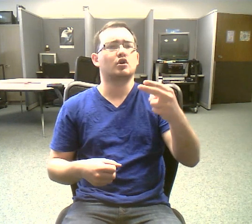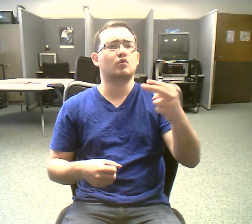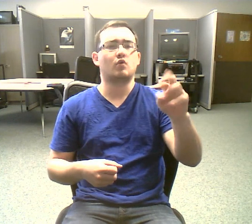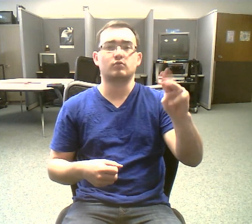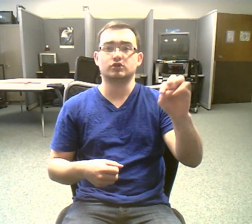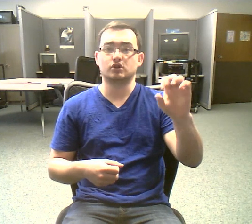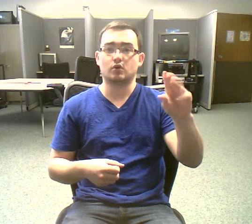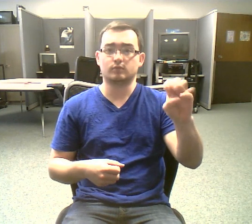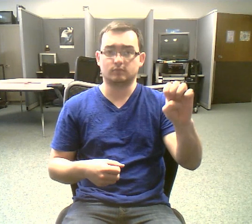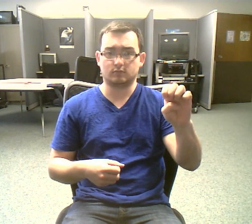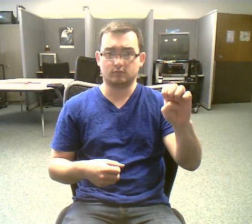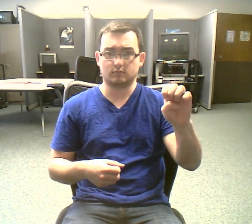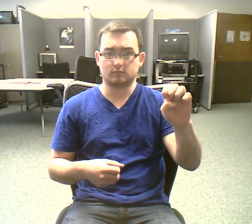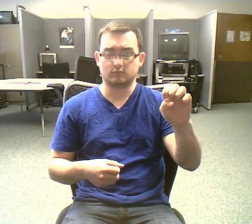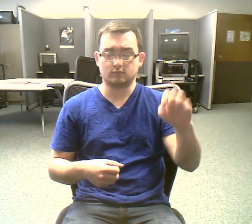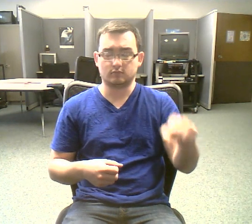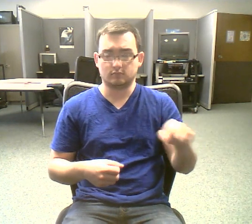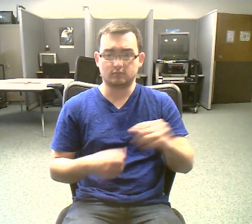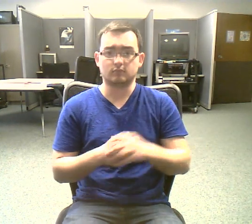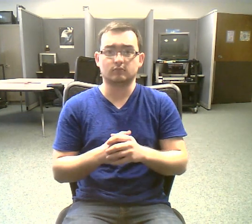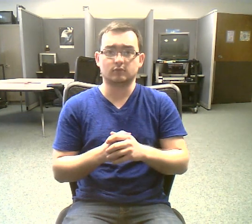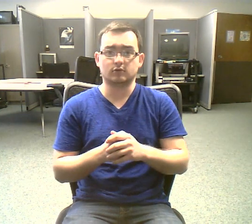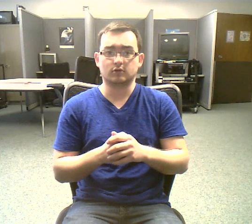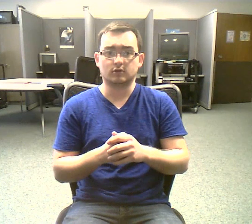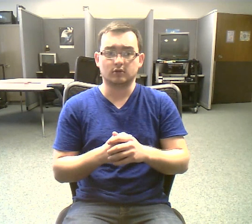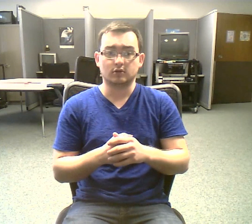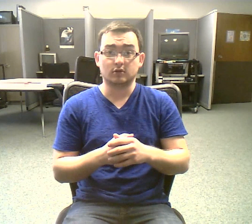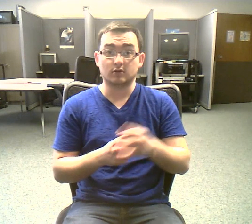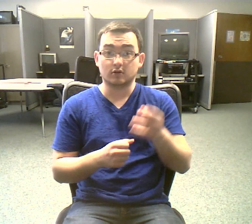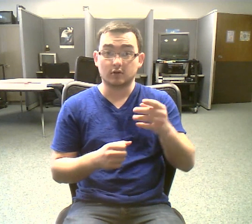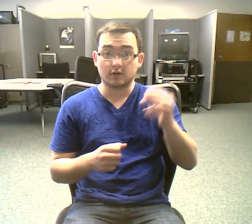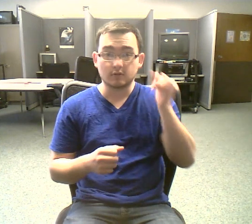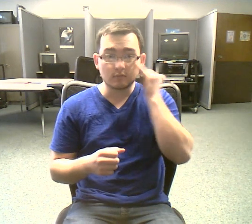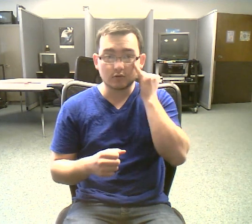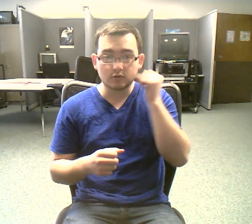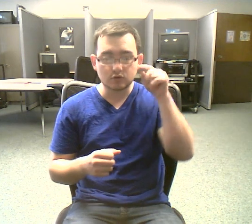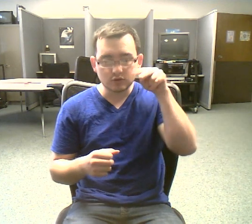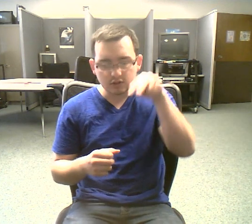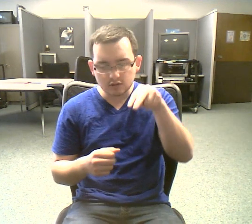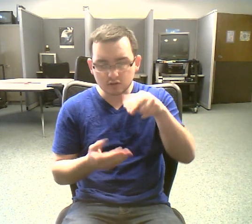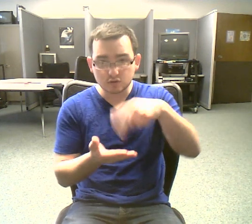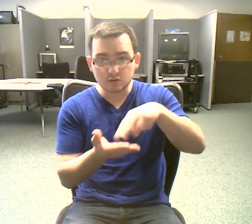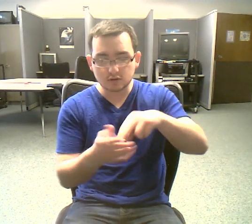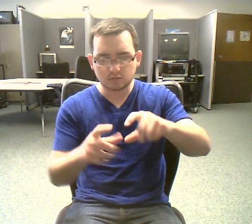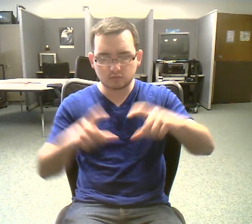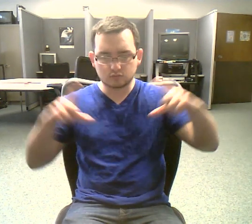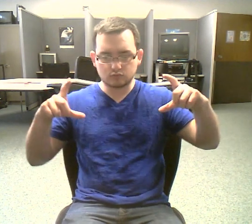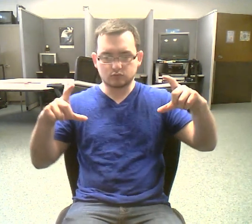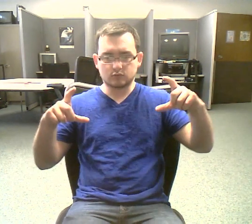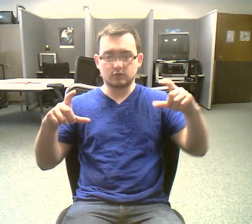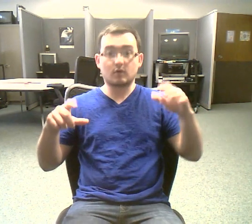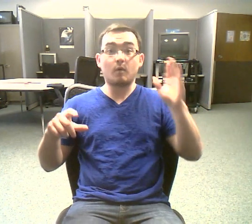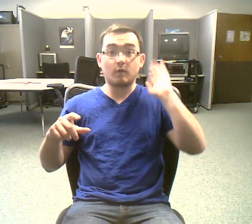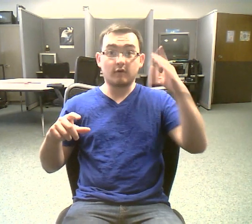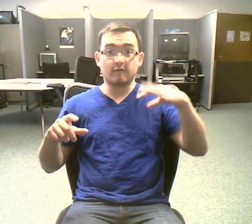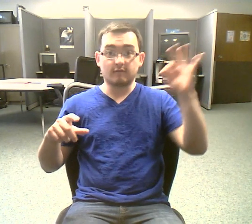You also find the nucleolus inside of the nucleus. When you look through a microscope, it looks like